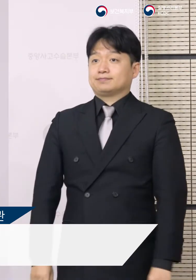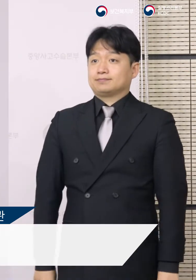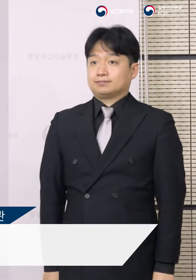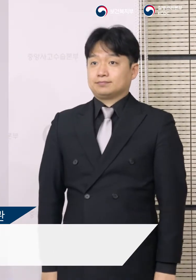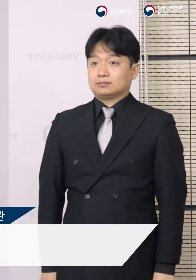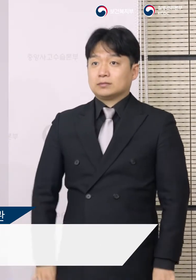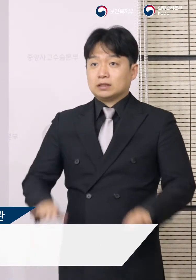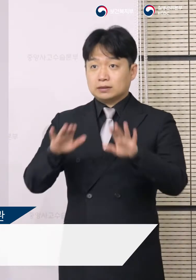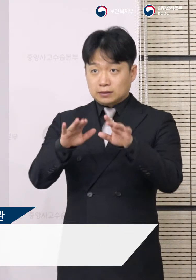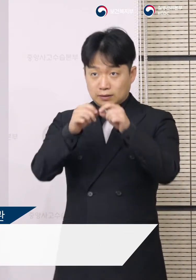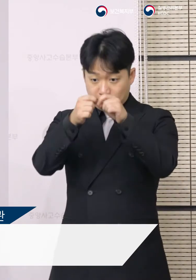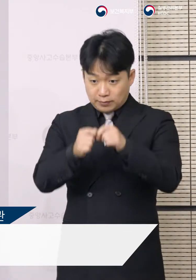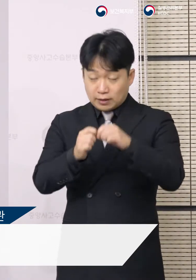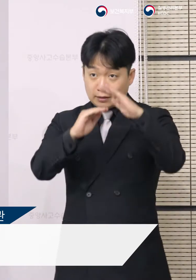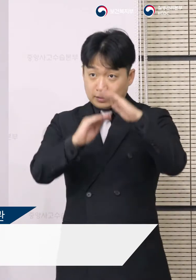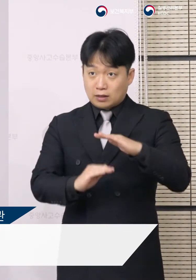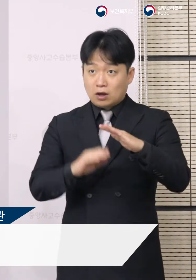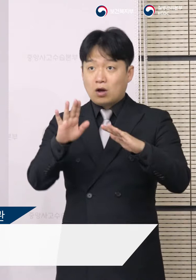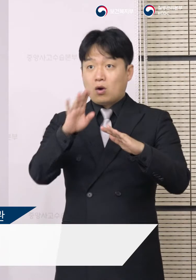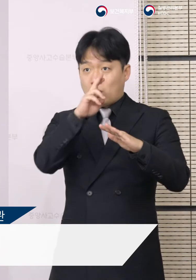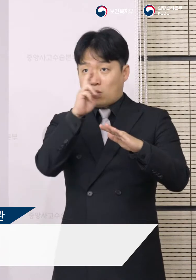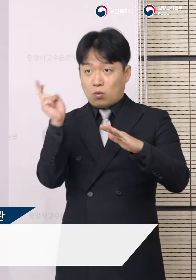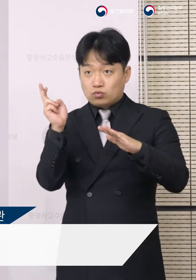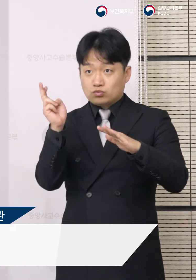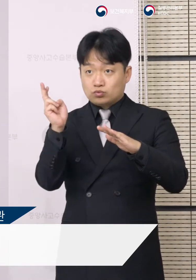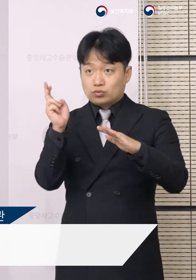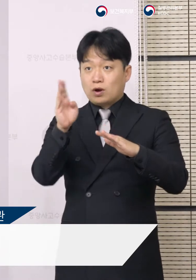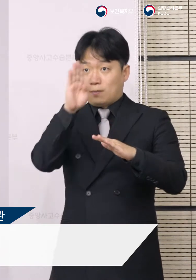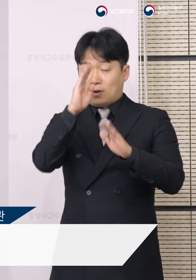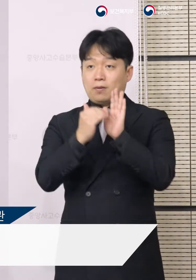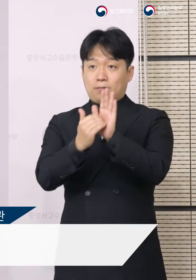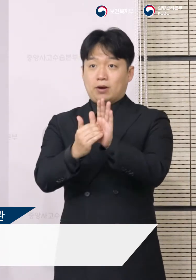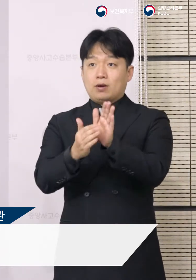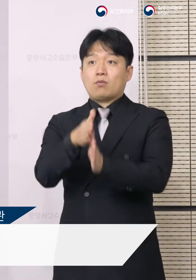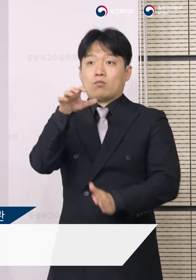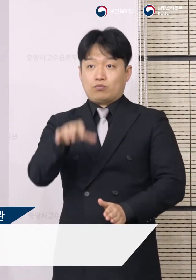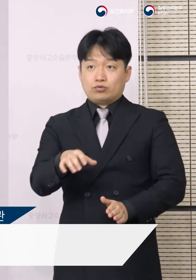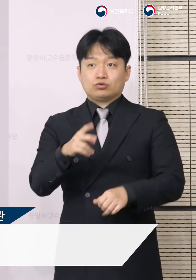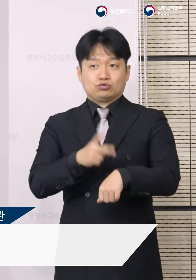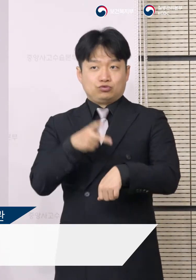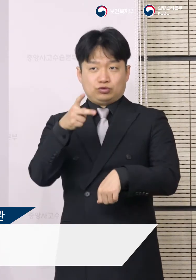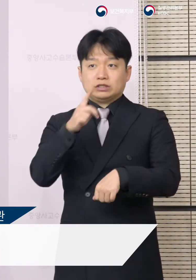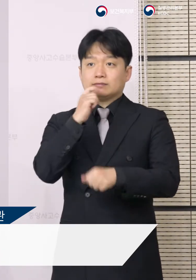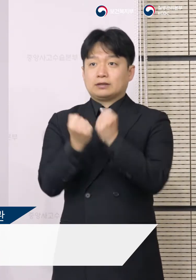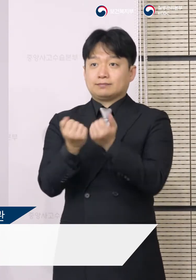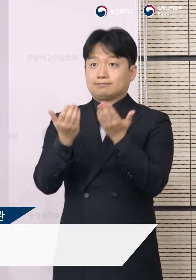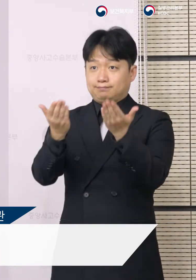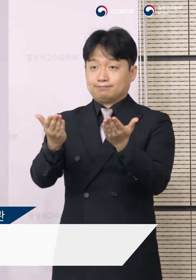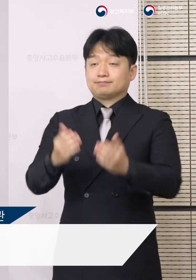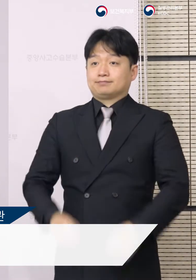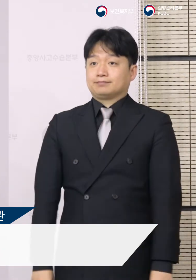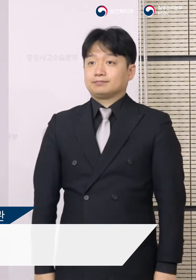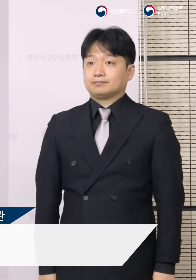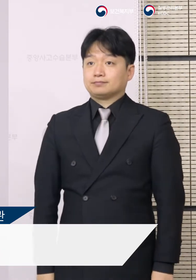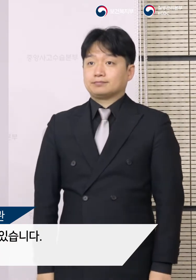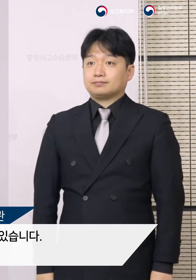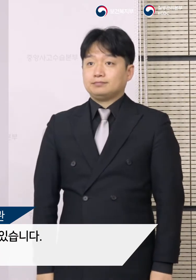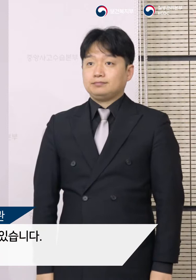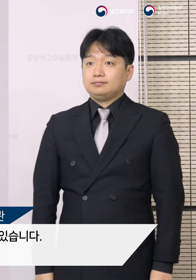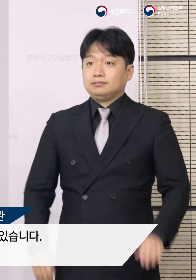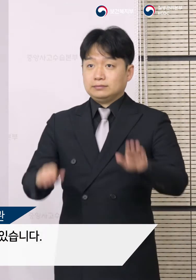진행 중이며 세부적인 내용은 오후 방역대책본부 브리핑에서 설명드릴 예정입니다.